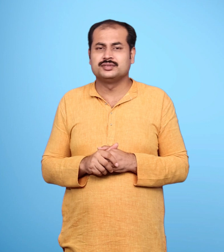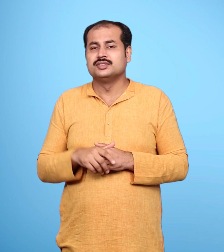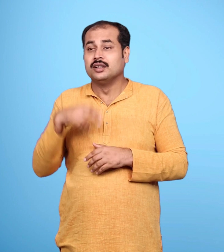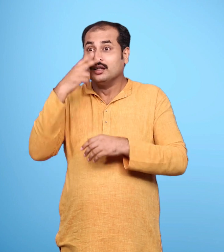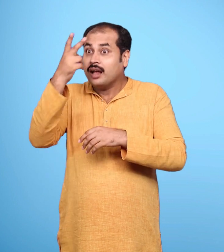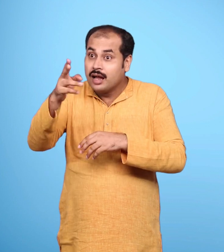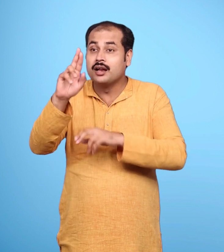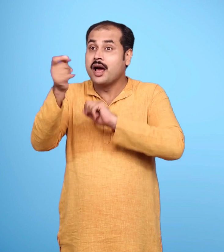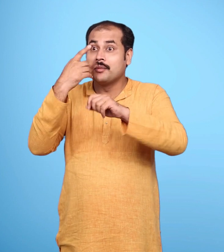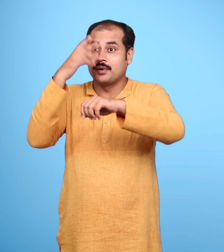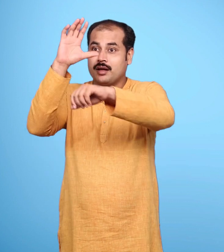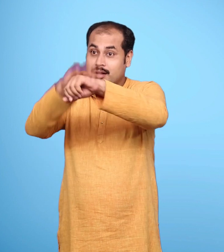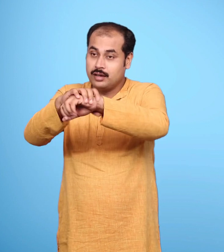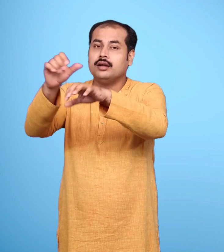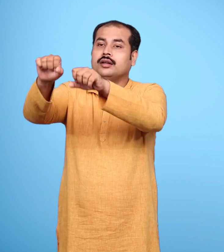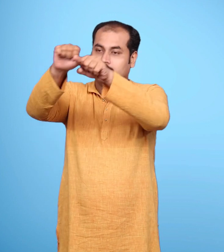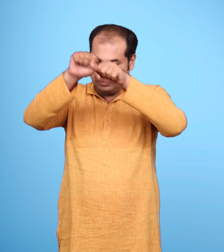यह लक्षमन तुम उन्हें लेकर आओ